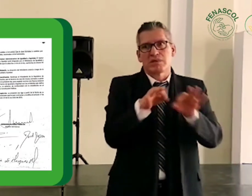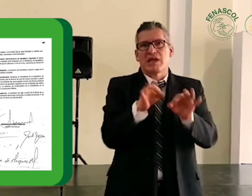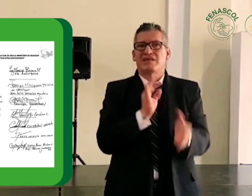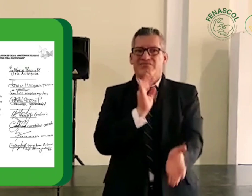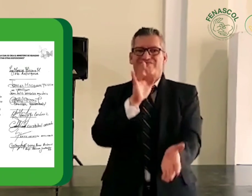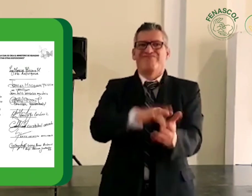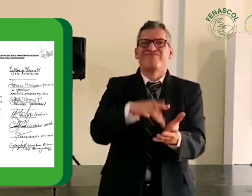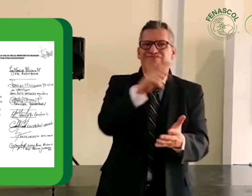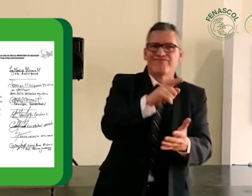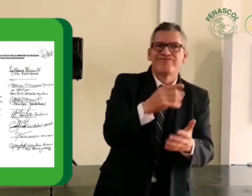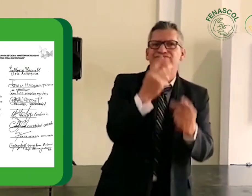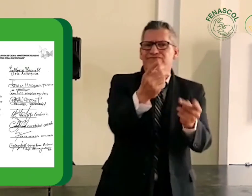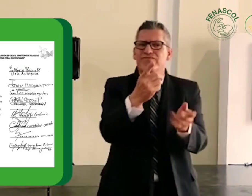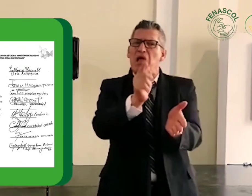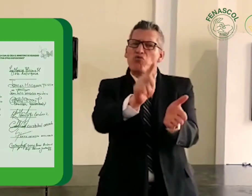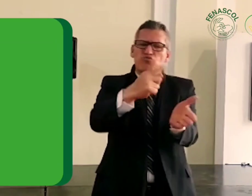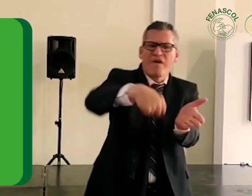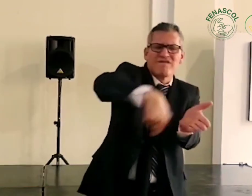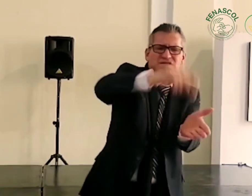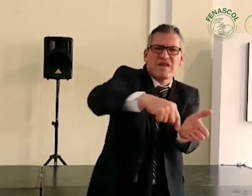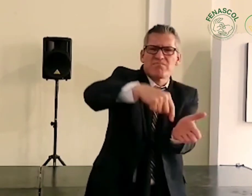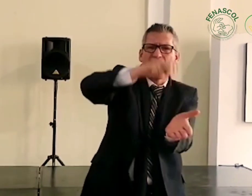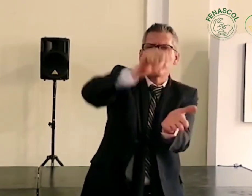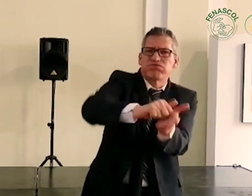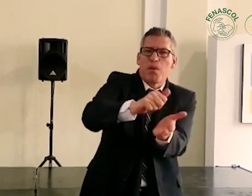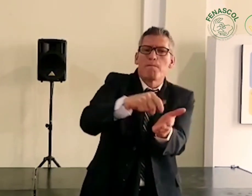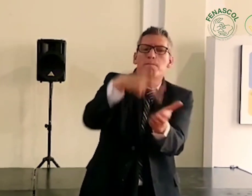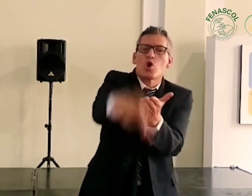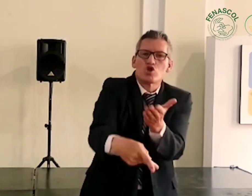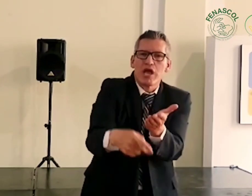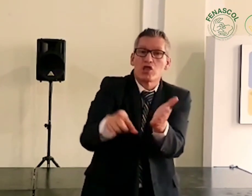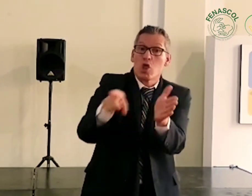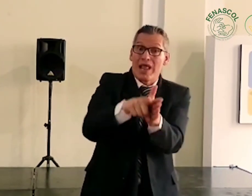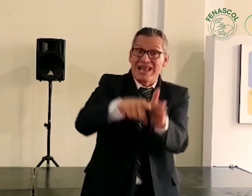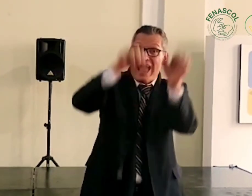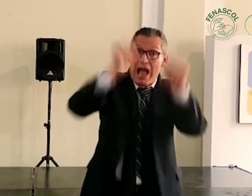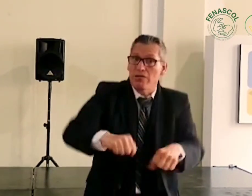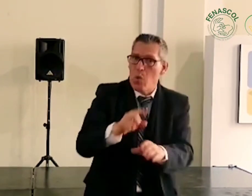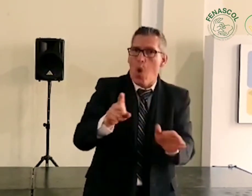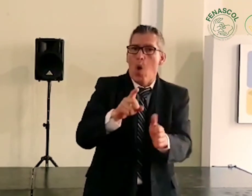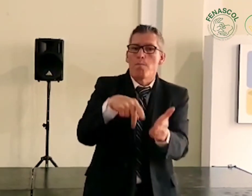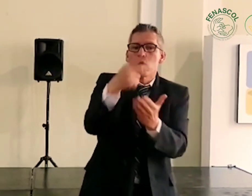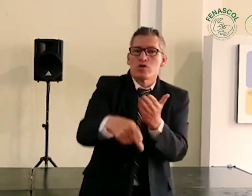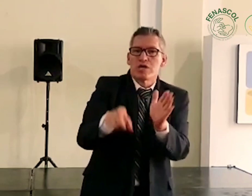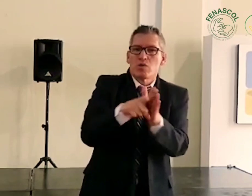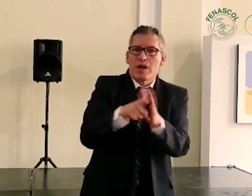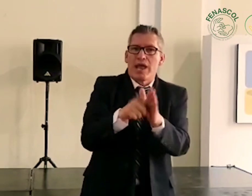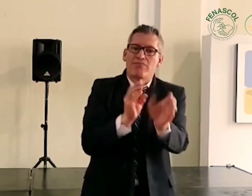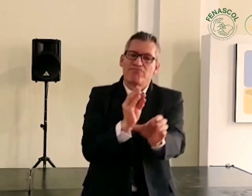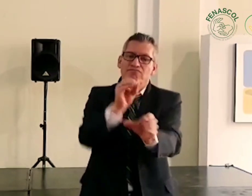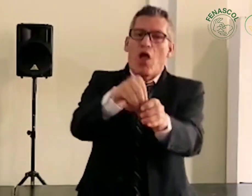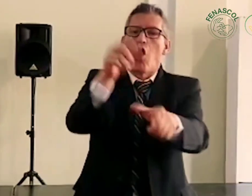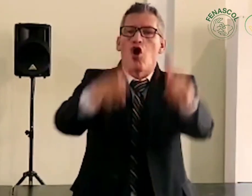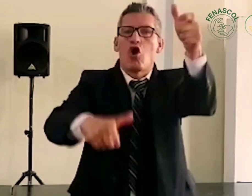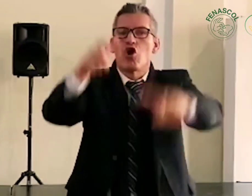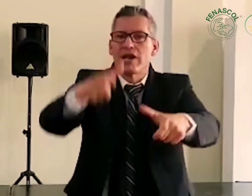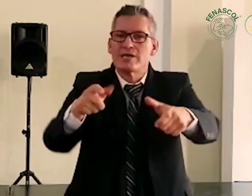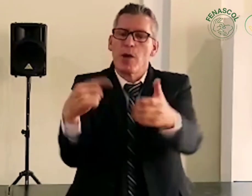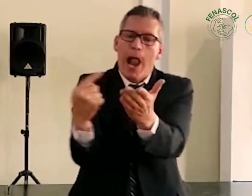nuestra participación en este espacio, si bien es la firma del acta del proyecto de ley